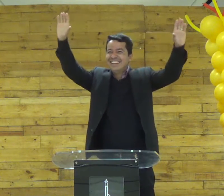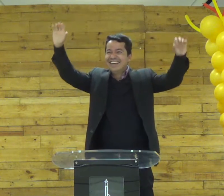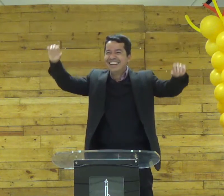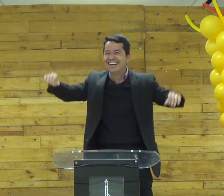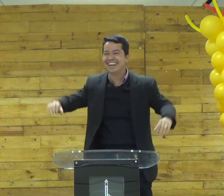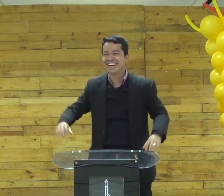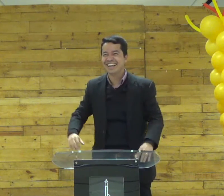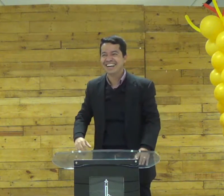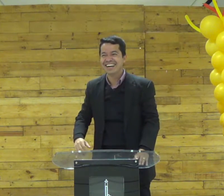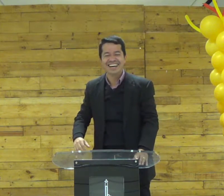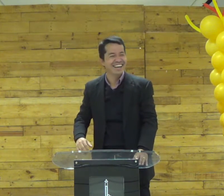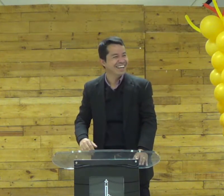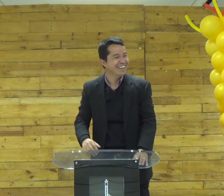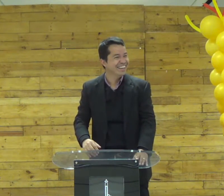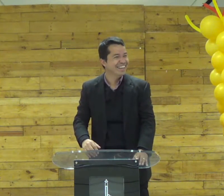o meu nome é tenda uma tenda